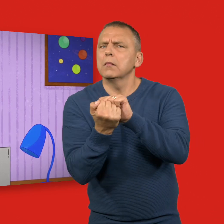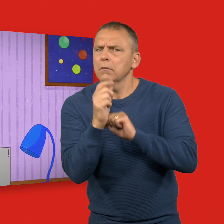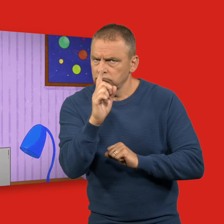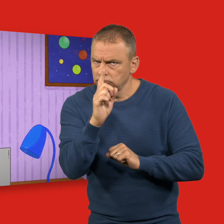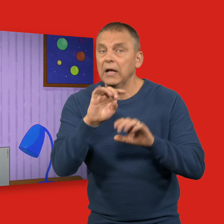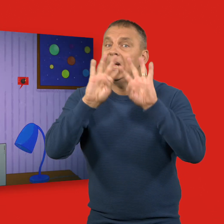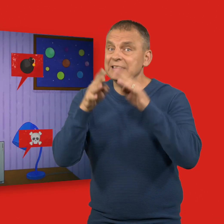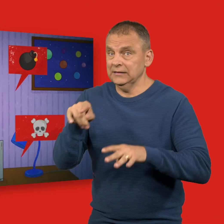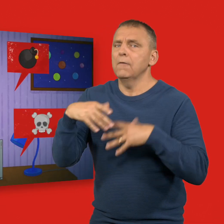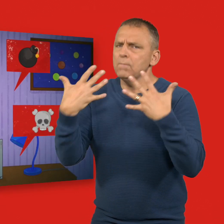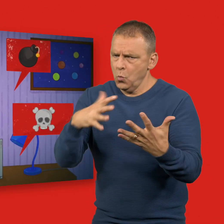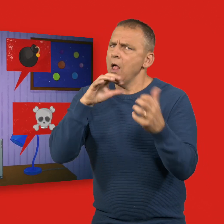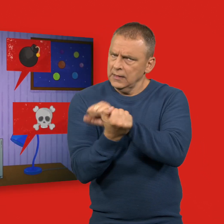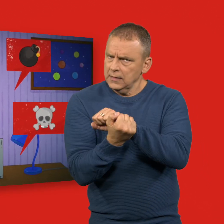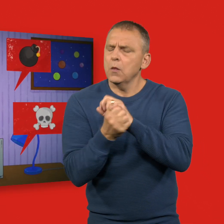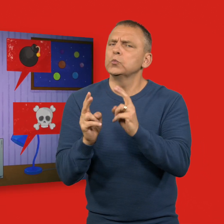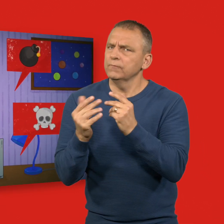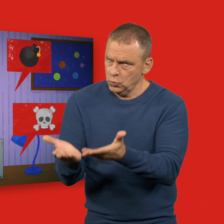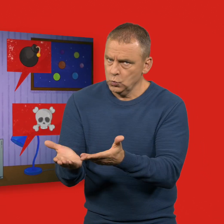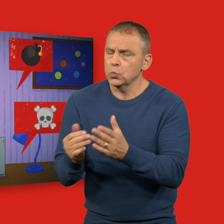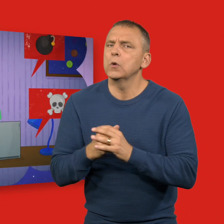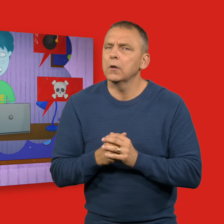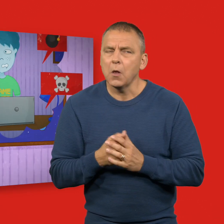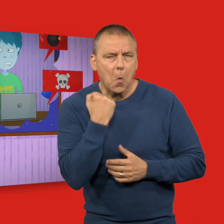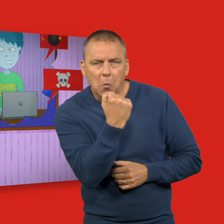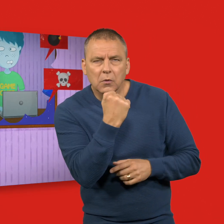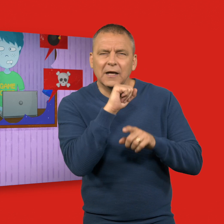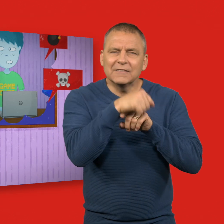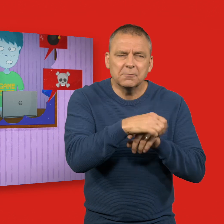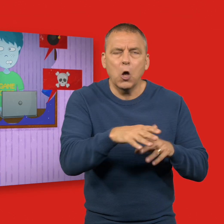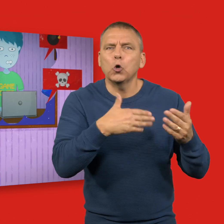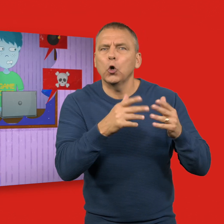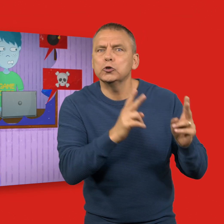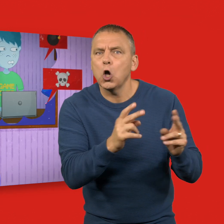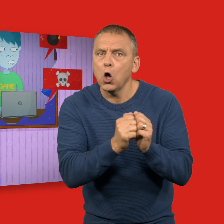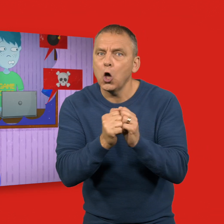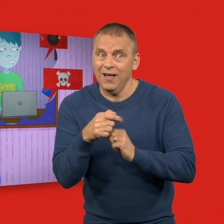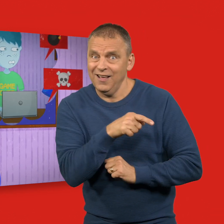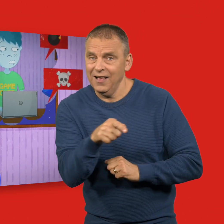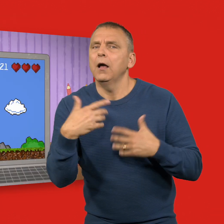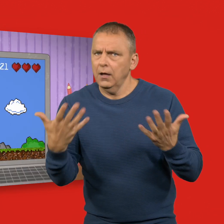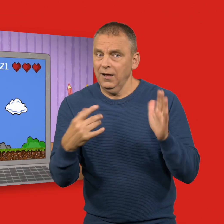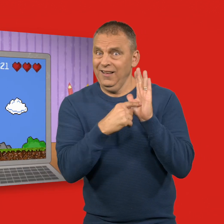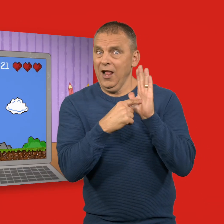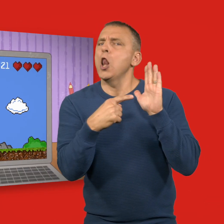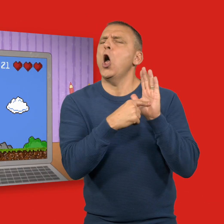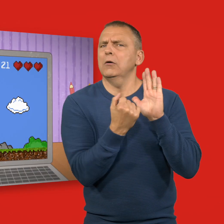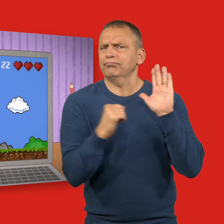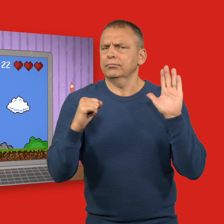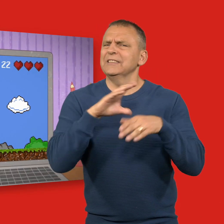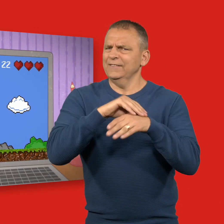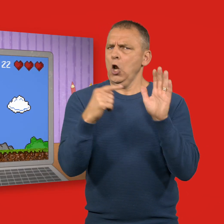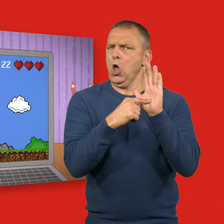okej att ändra sig. Även på nätet. Att hota eller tvinga barn till saker är olagligt.